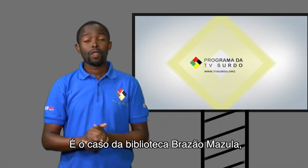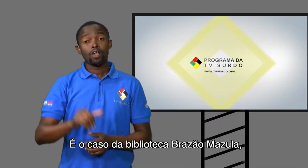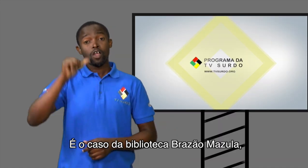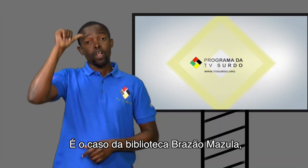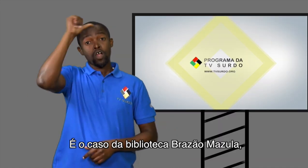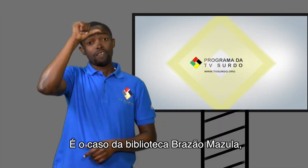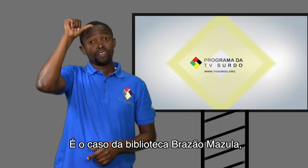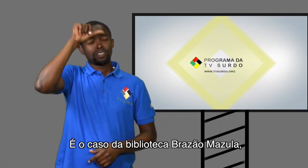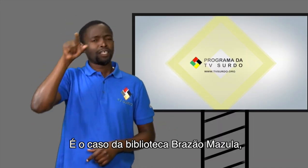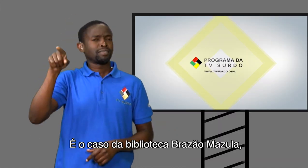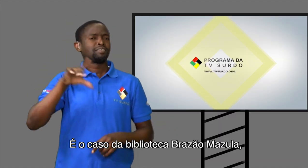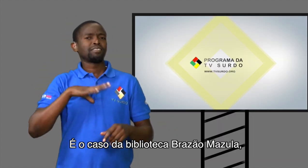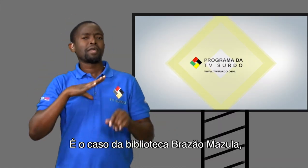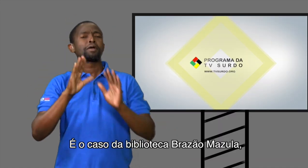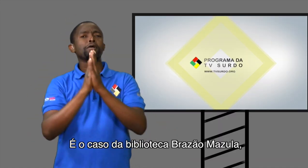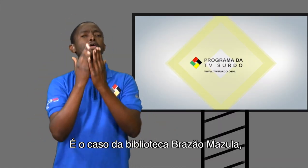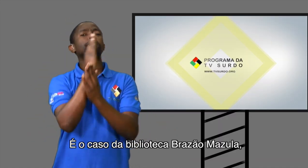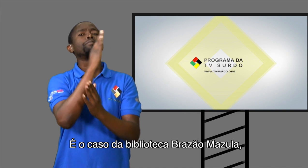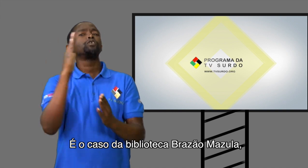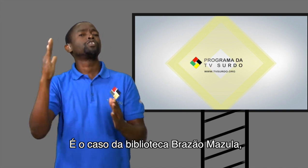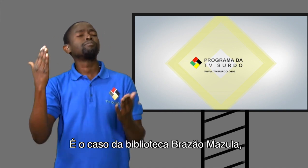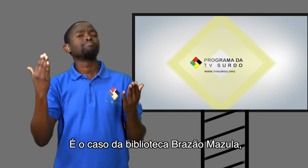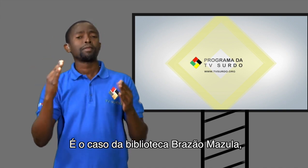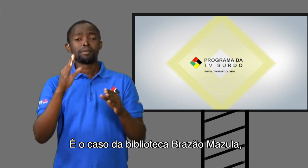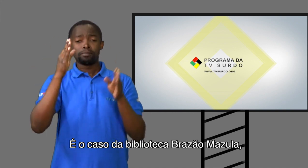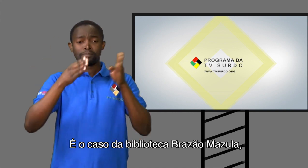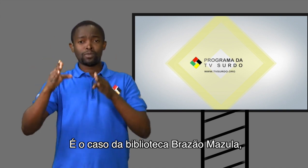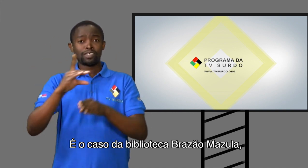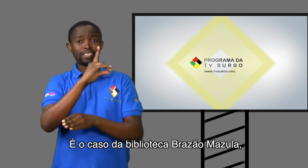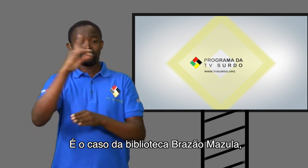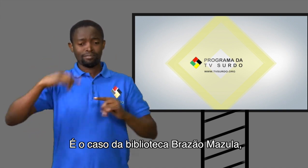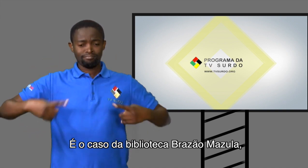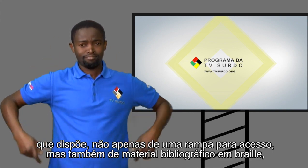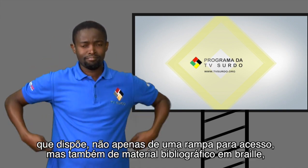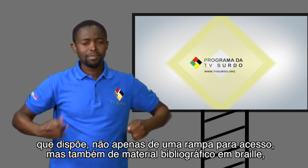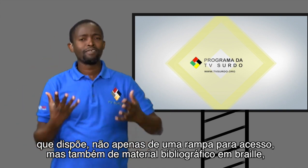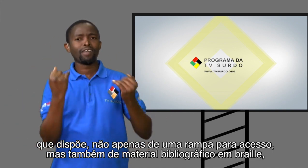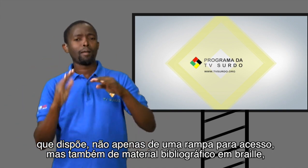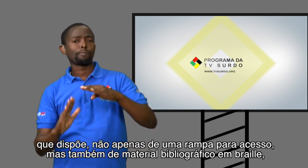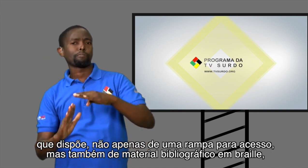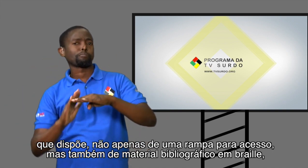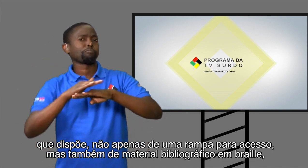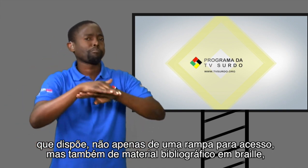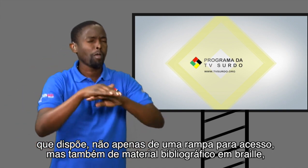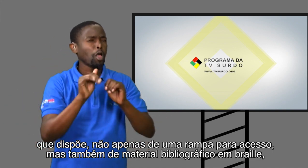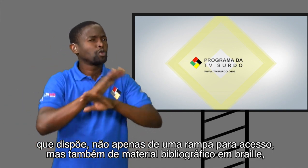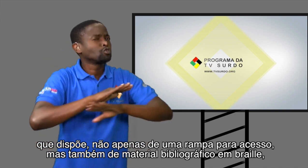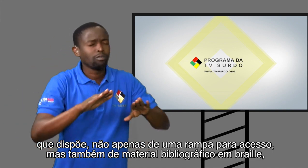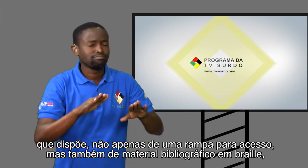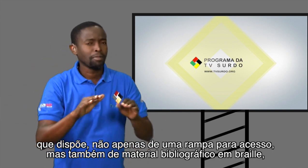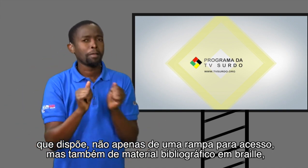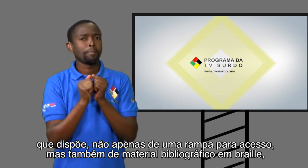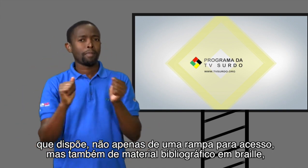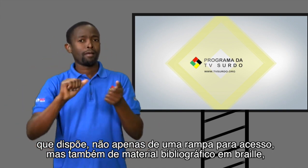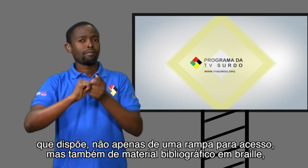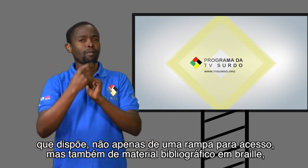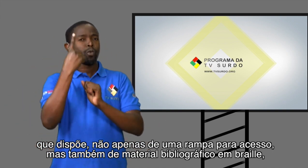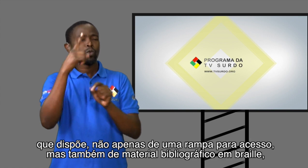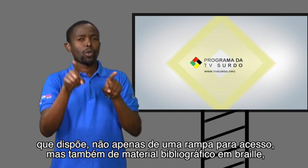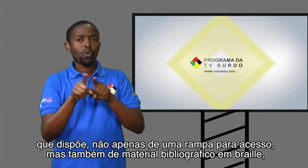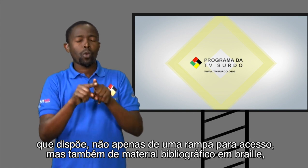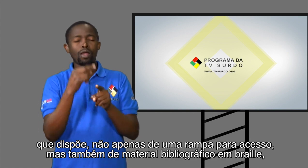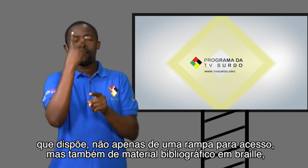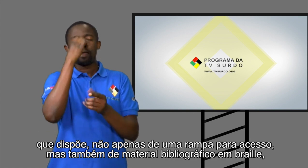É o caso da biblioteca Brasão Mazula, que dispõe não apenas de uma rampa para